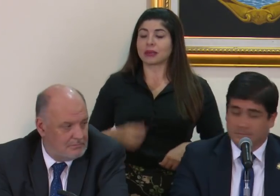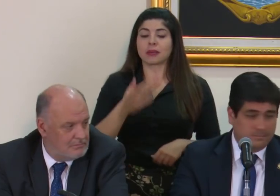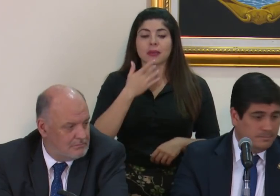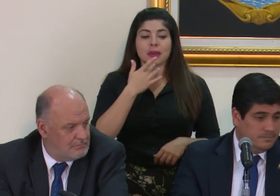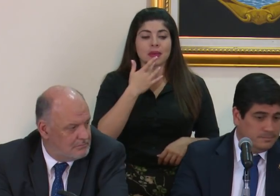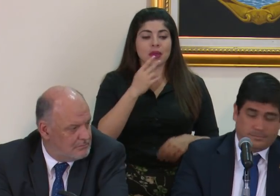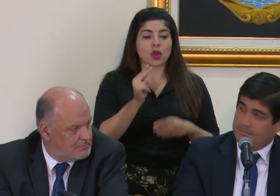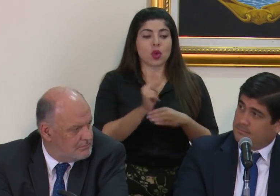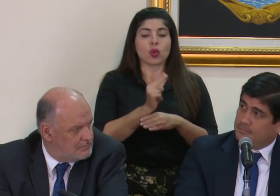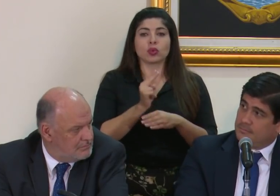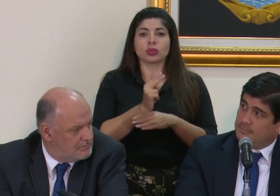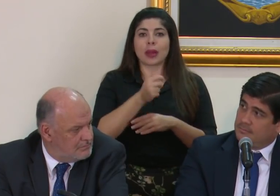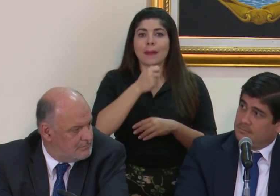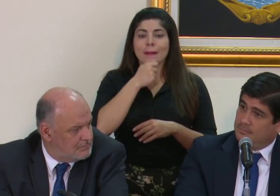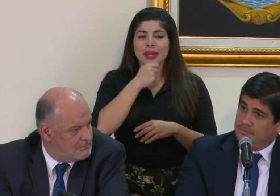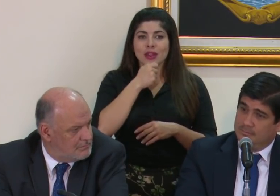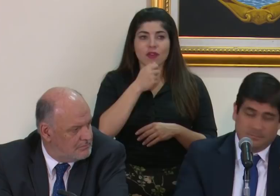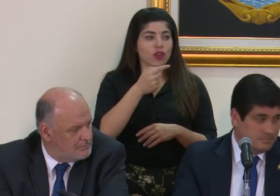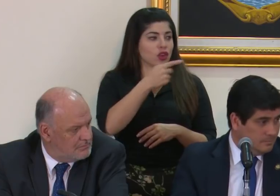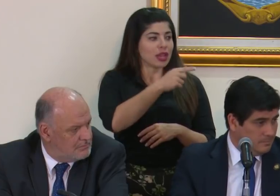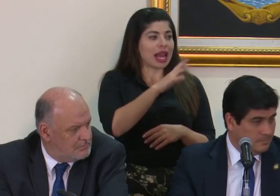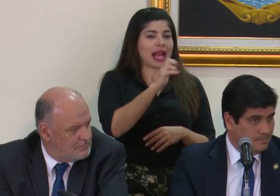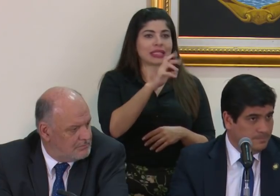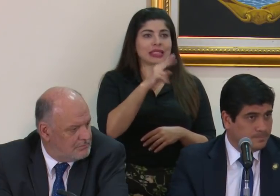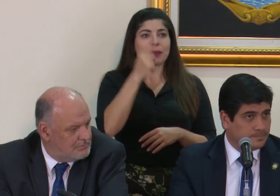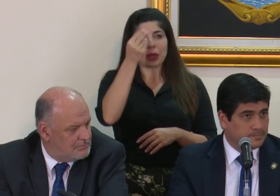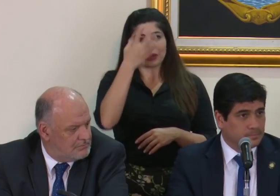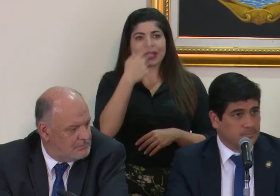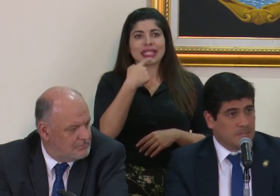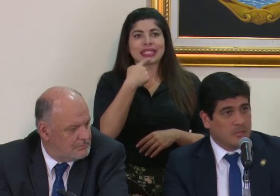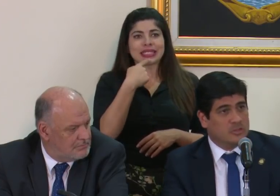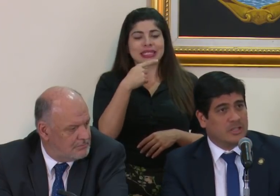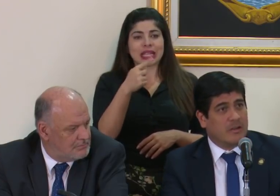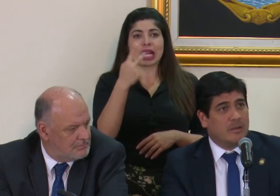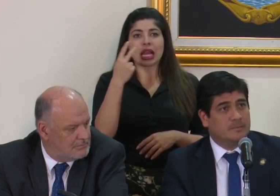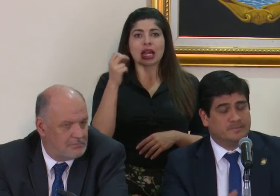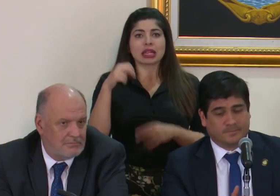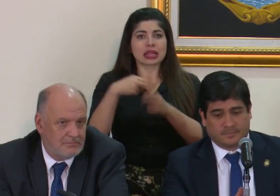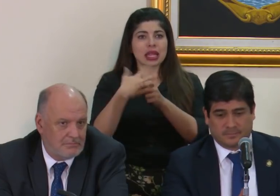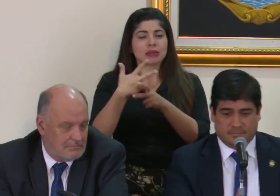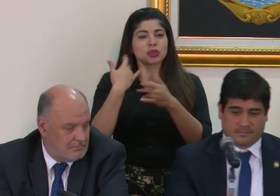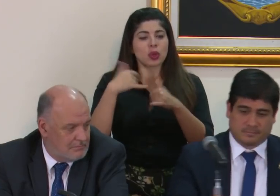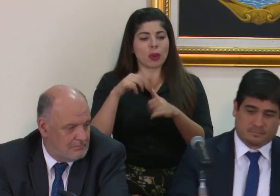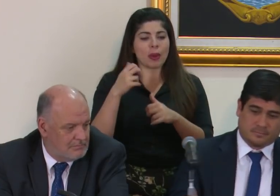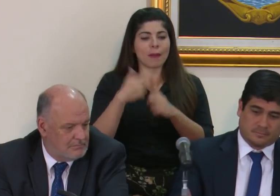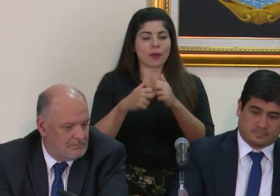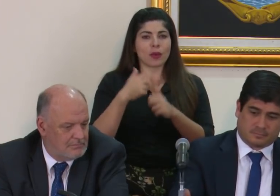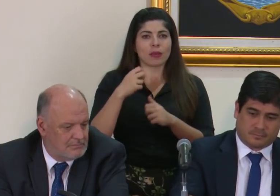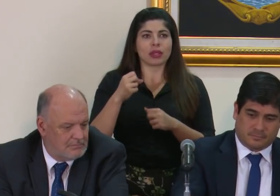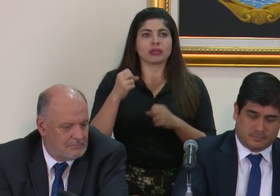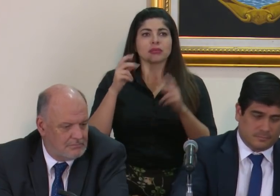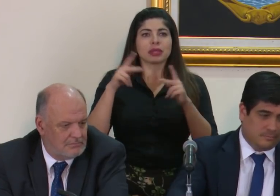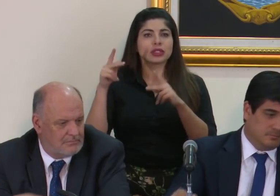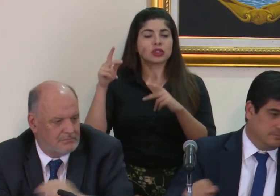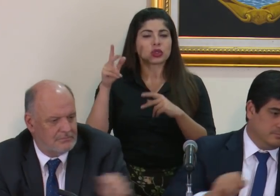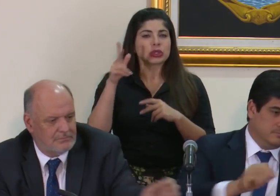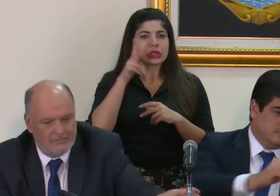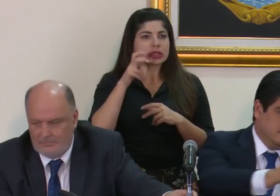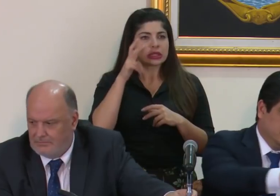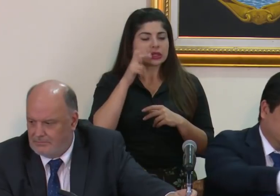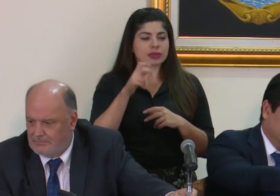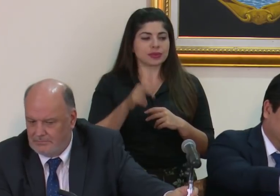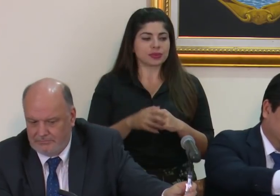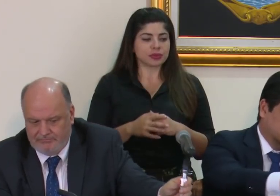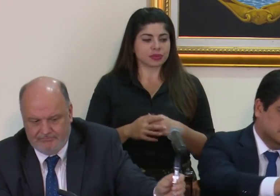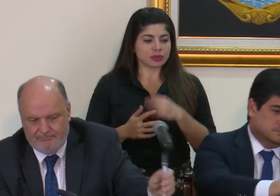tratemos de usar el micrófono del señor Canciller, porque me reportan que en la transmisión que siguen muchos costarricenses no se está